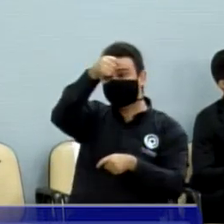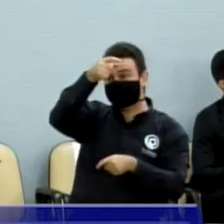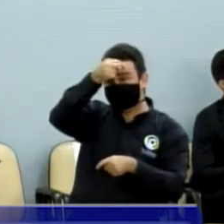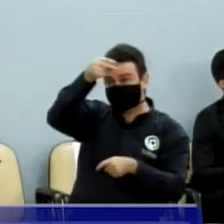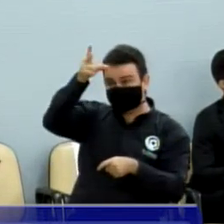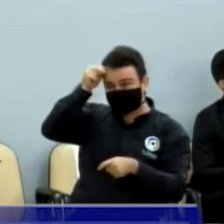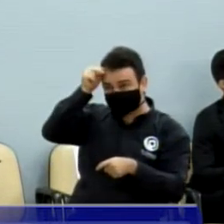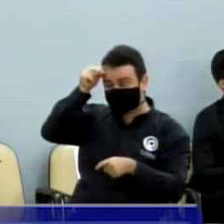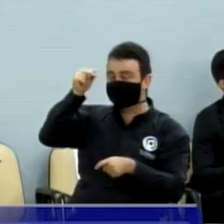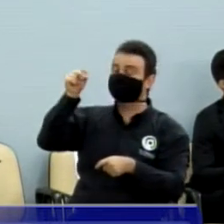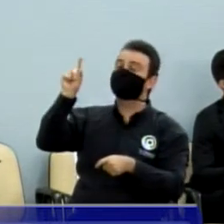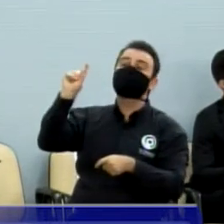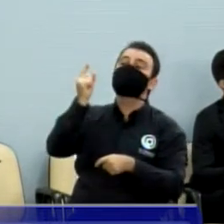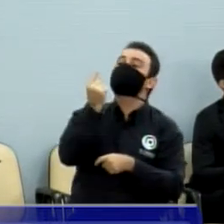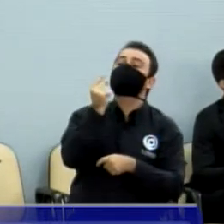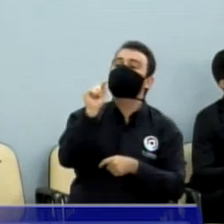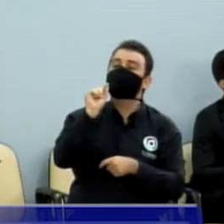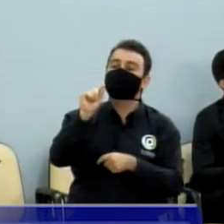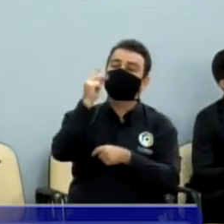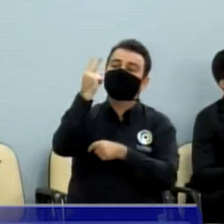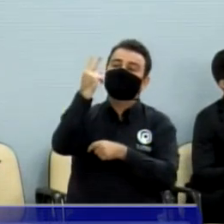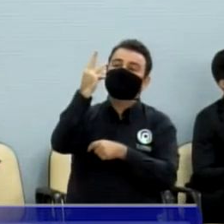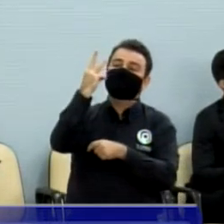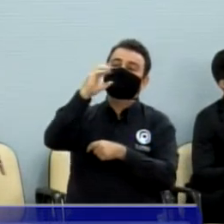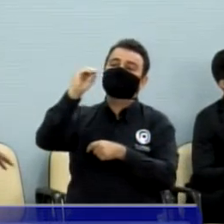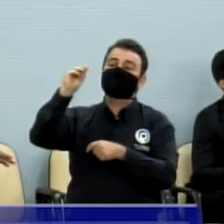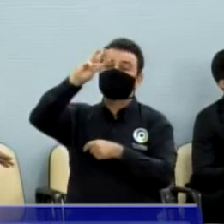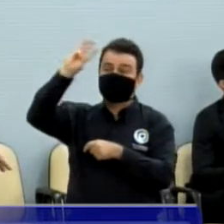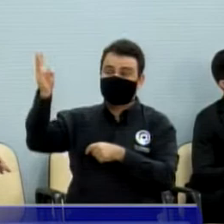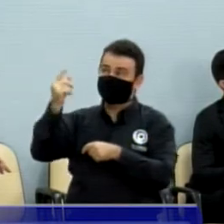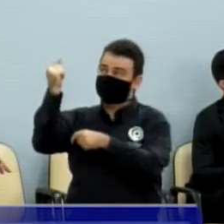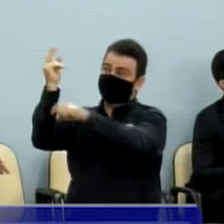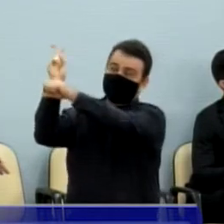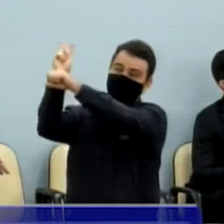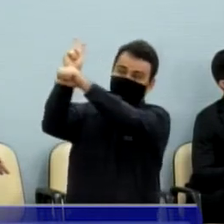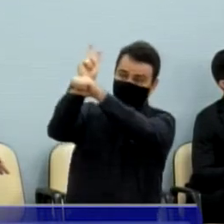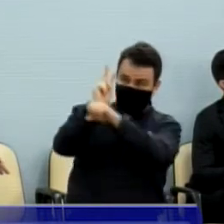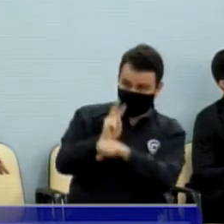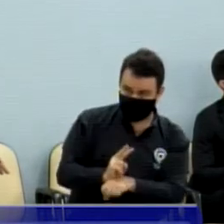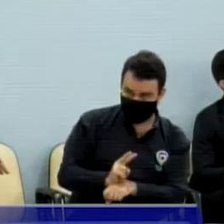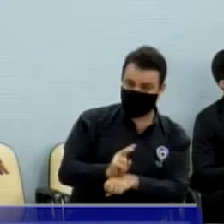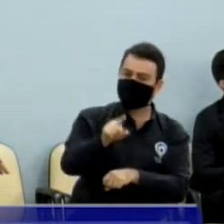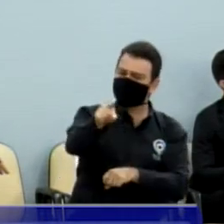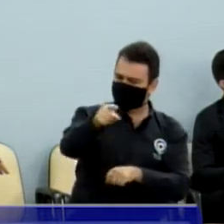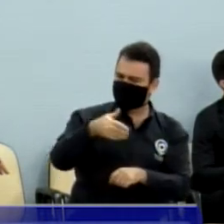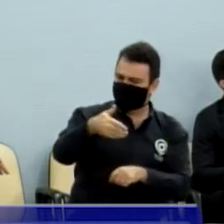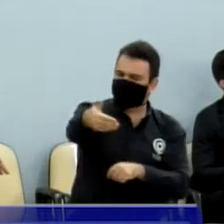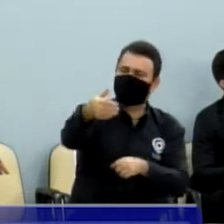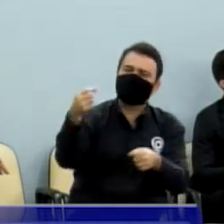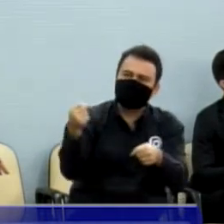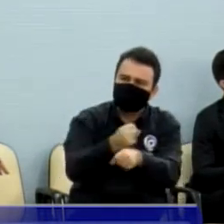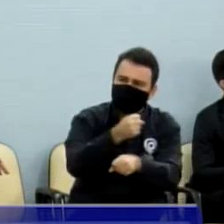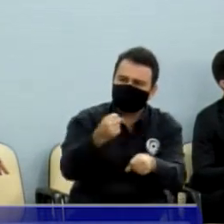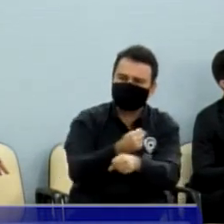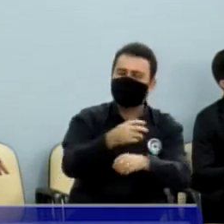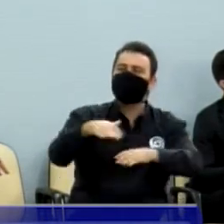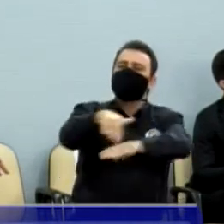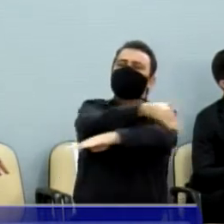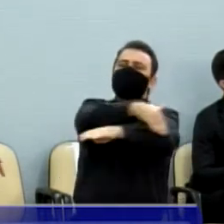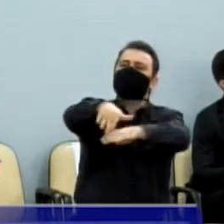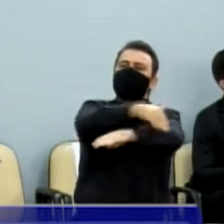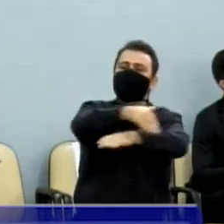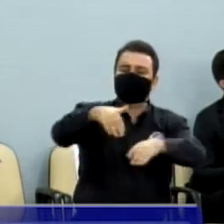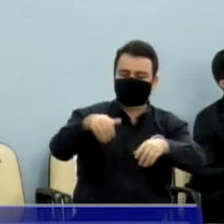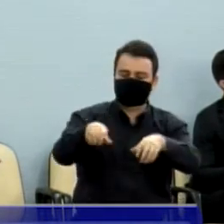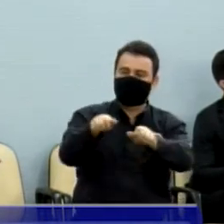empréstimo de 300 milhões, essa benfeitoria das águas fluviais, as galerias ser instaladas e a pavimentação nas